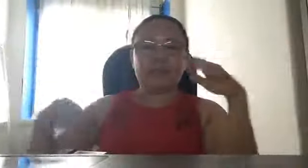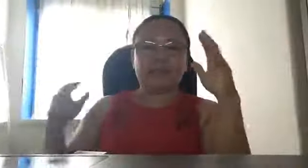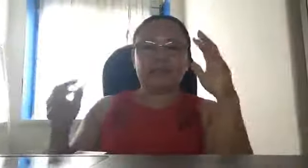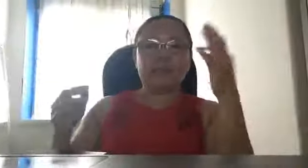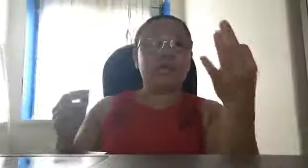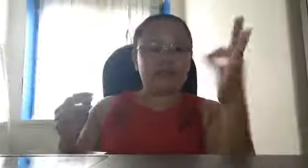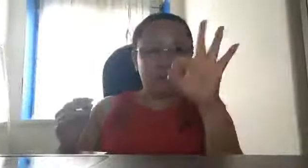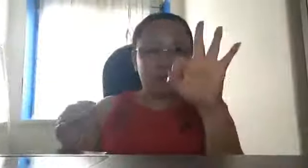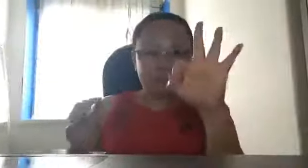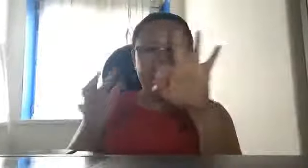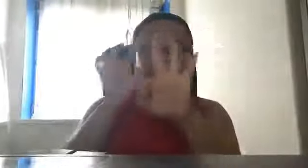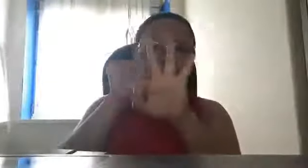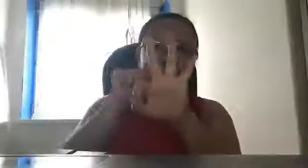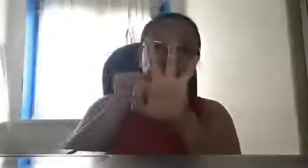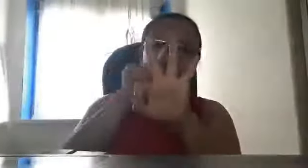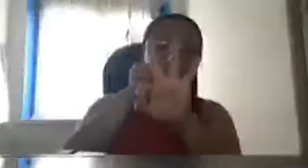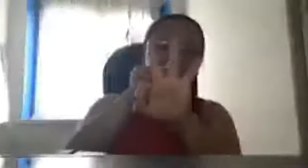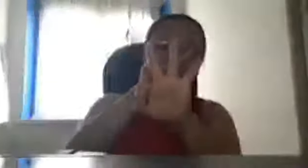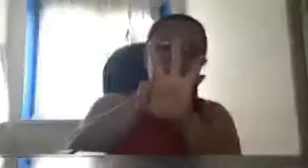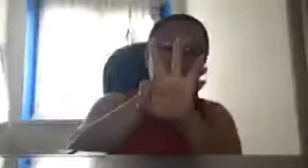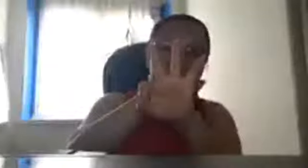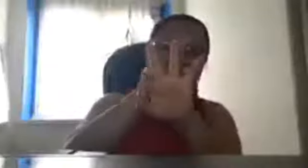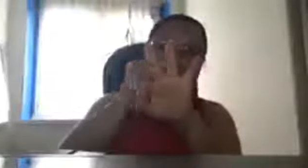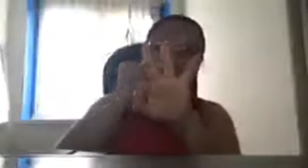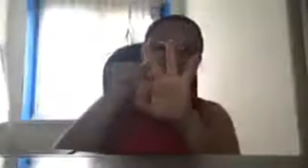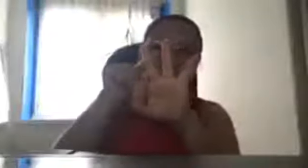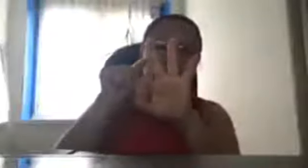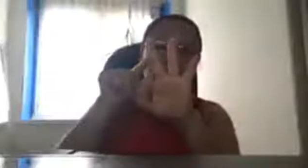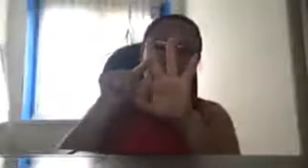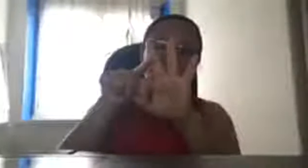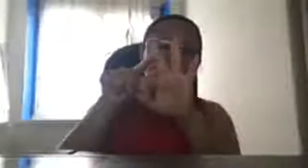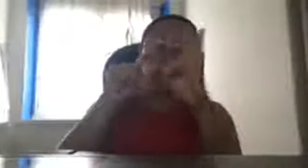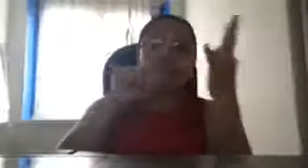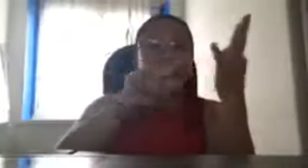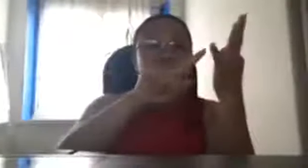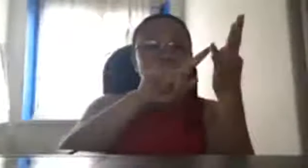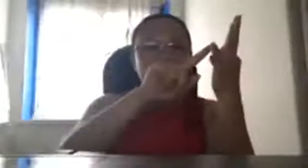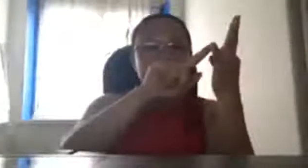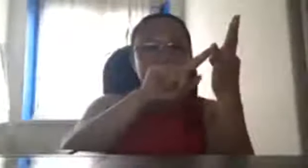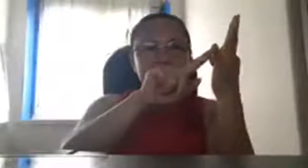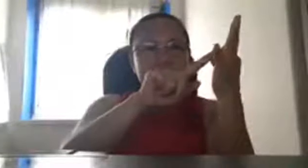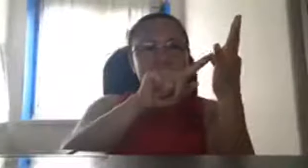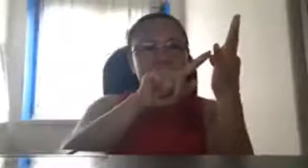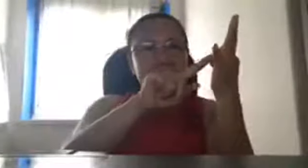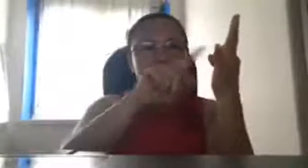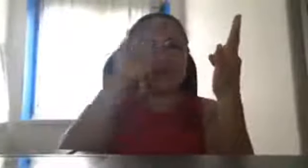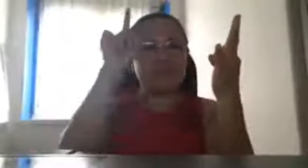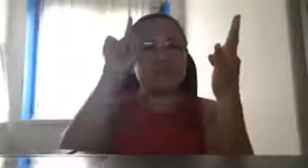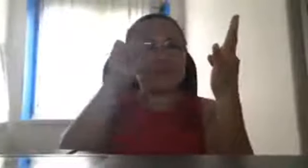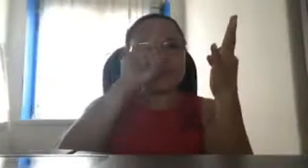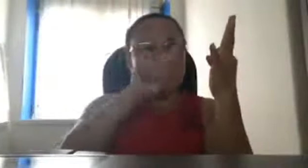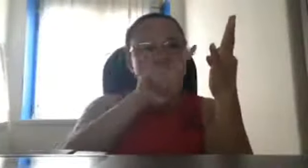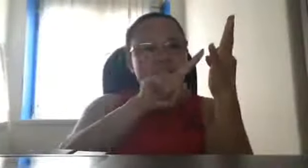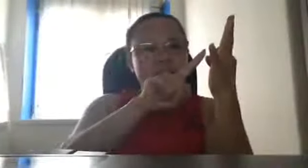yan po kasi kailangan po yung tatlo na yan mayroon tayo yan kasi kung mayroon tayo yan yung